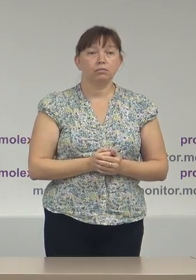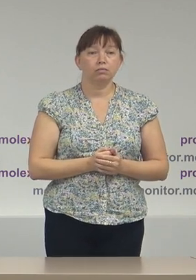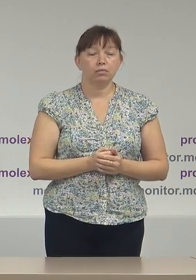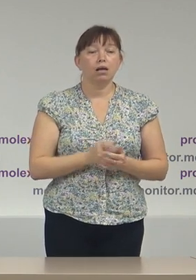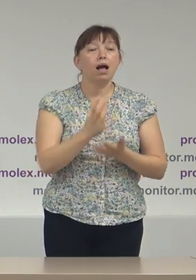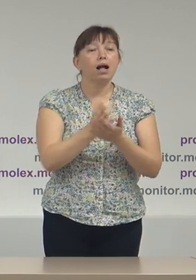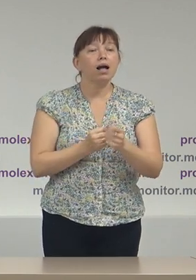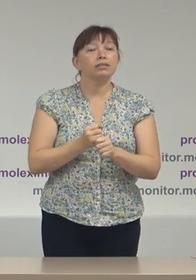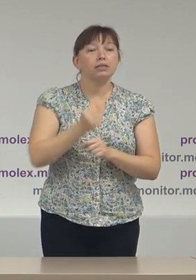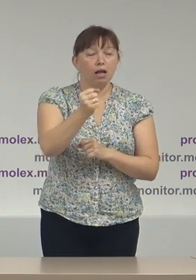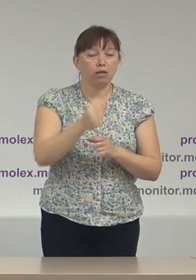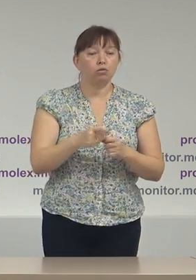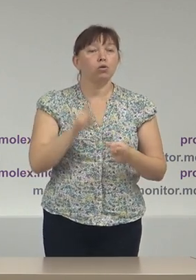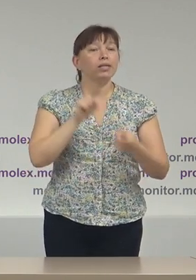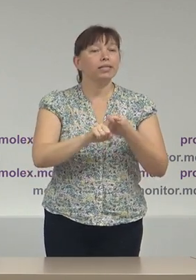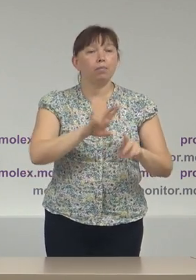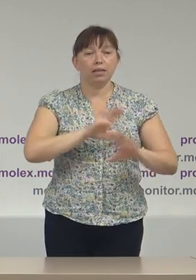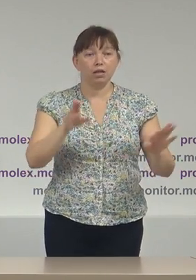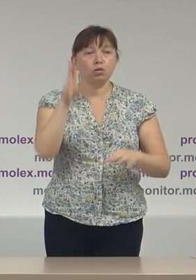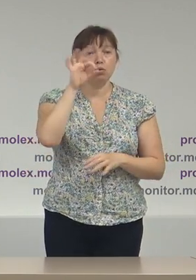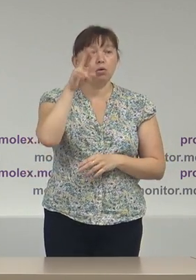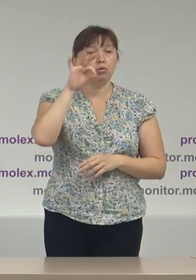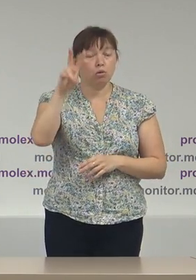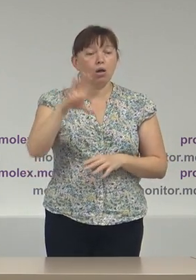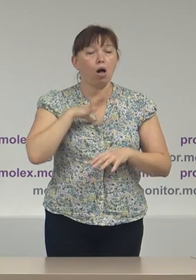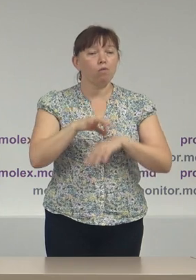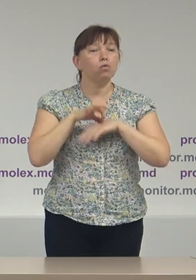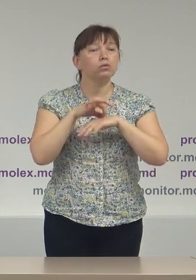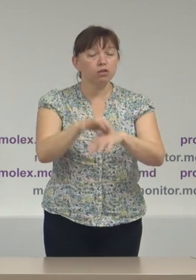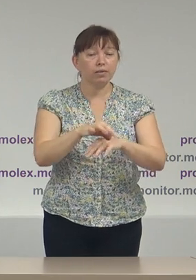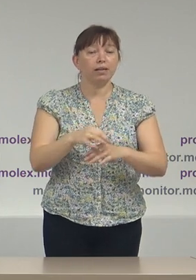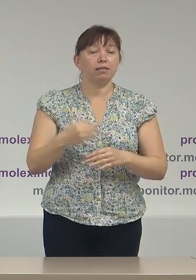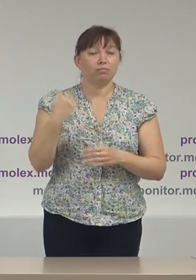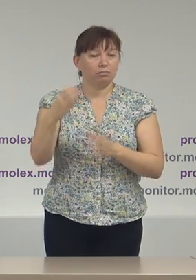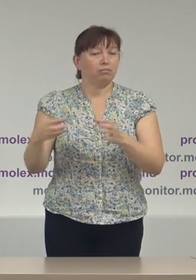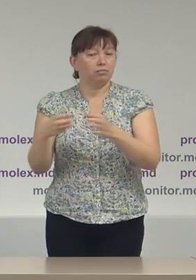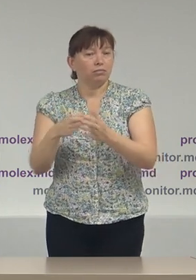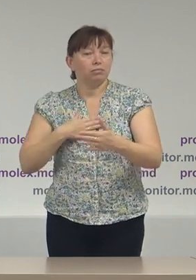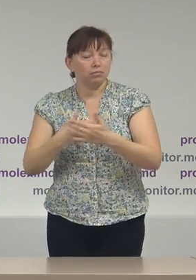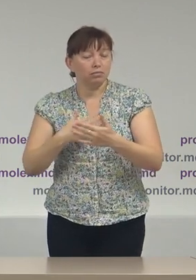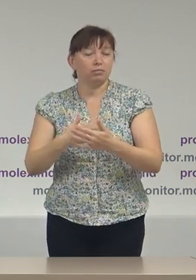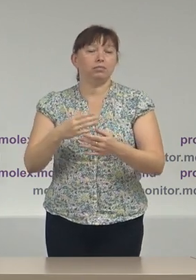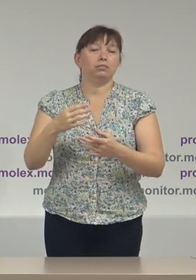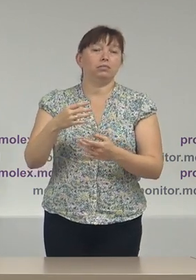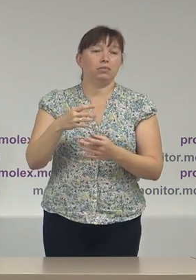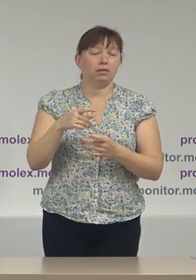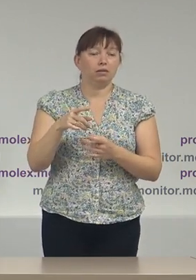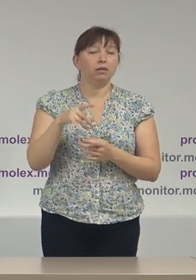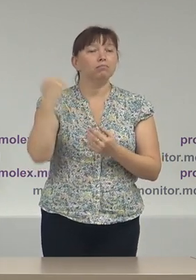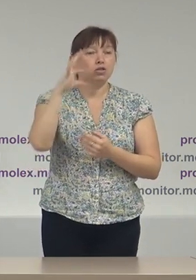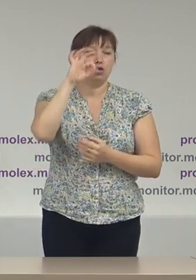candidatului independent Igor Dodon au fost desfășurate către membrii și simpatizanții Partidului Socialistilor.